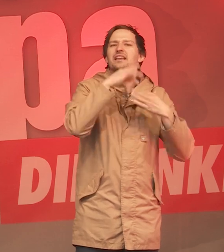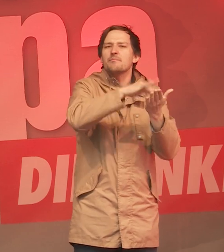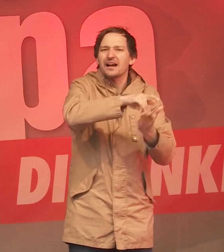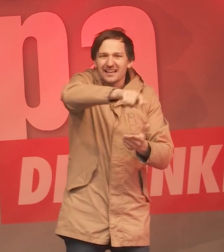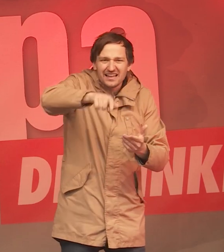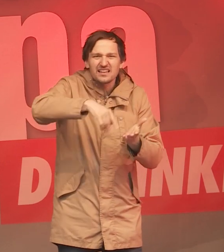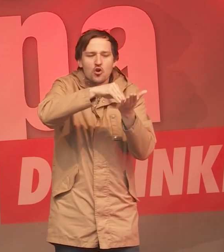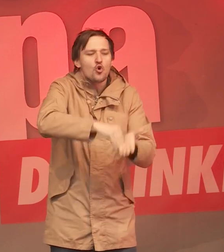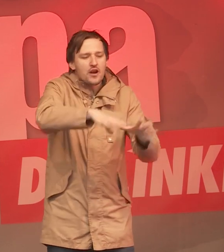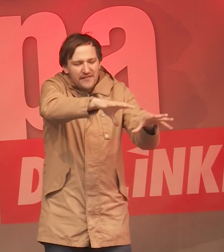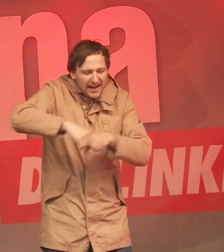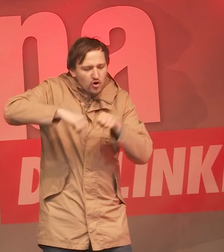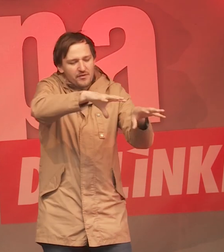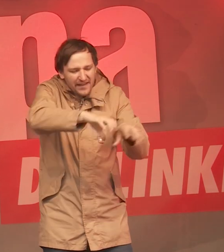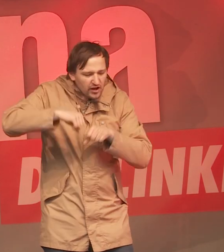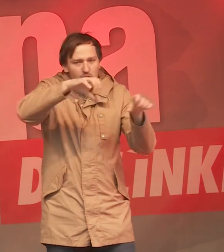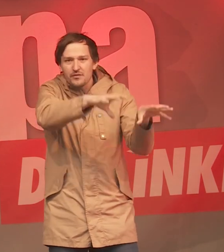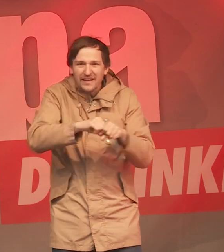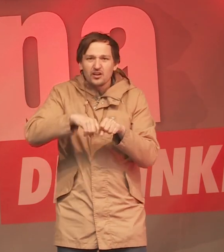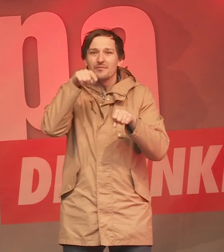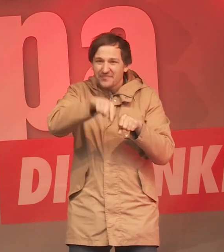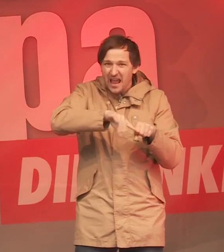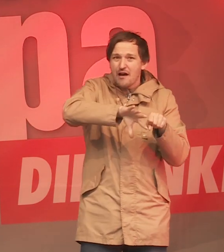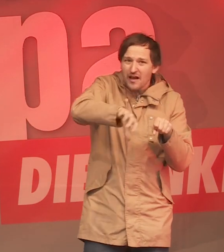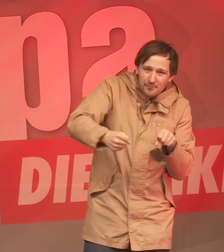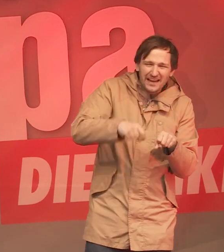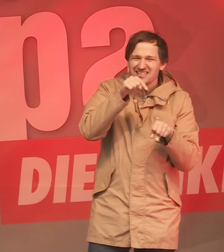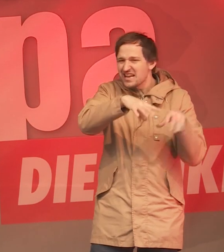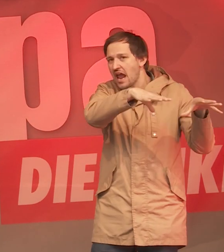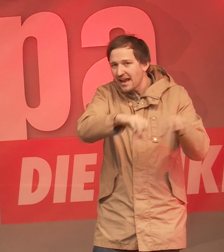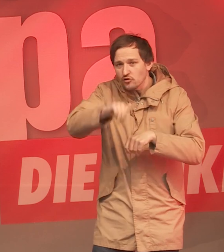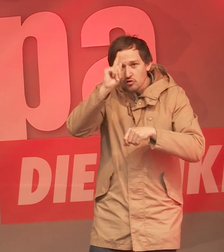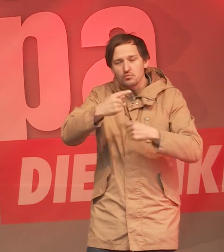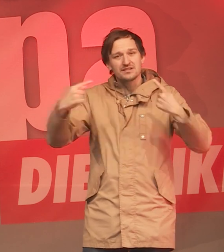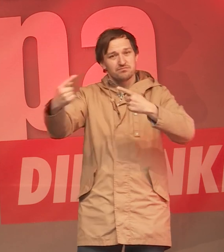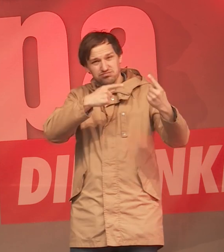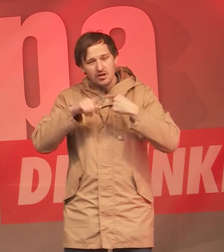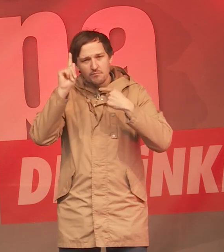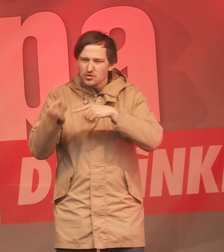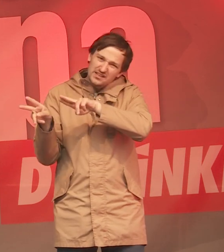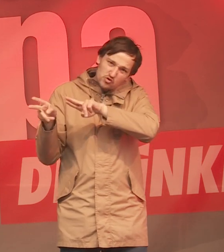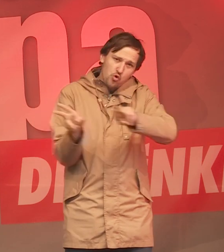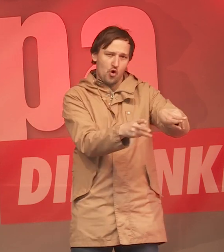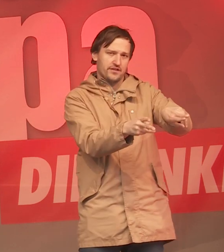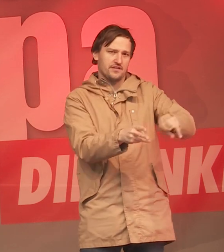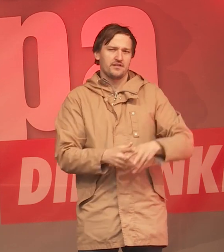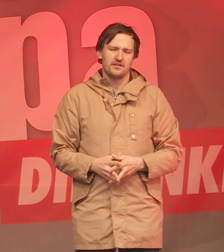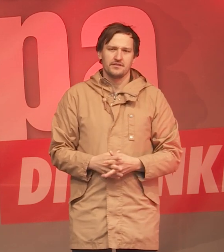Und über diese Enteignung und über das Verbrechen, das dahinter steht, muss man reden. Und vor allem darüber, dass man es zurücknehmen muss.